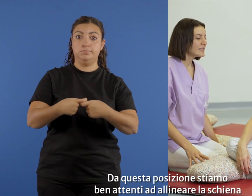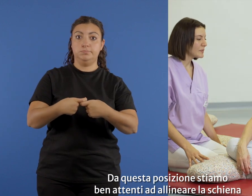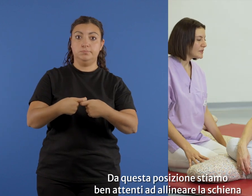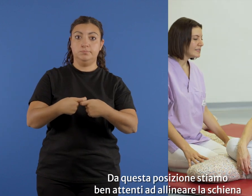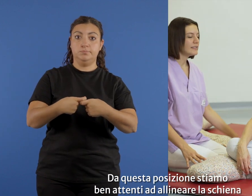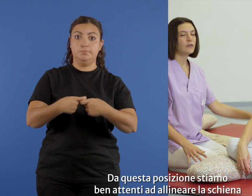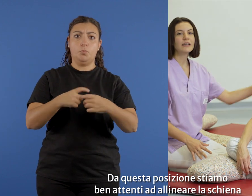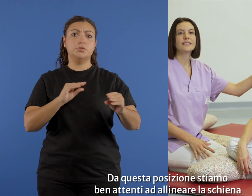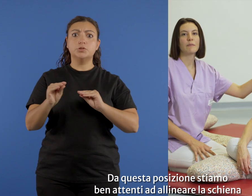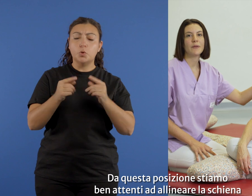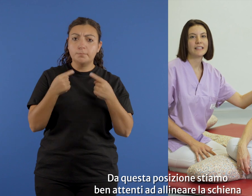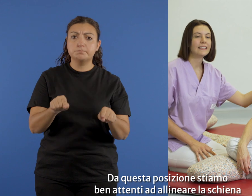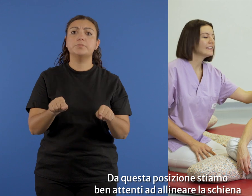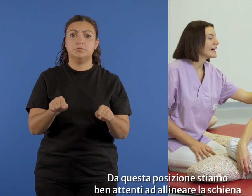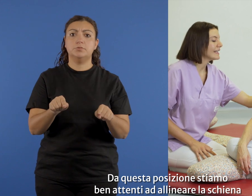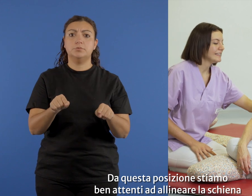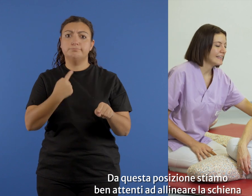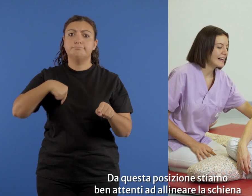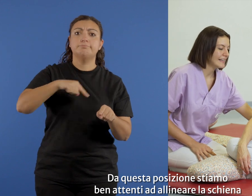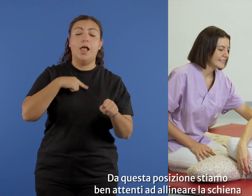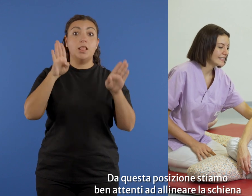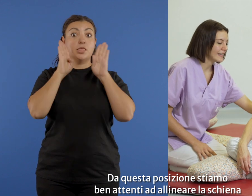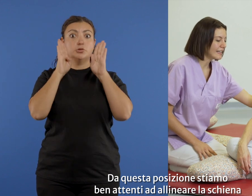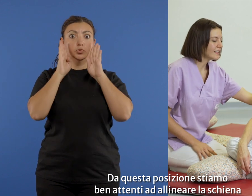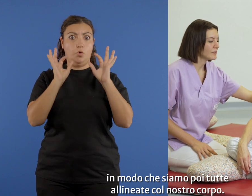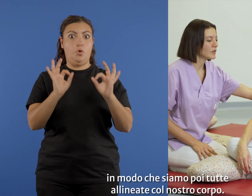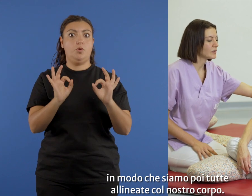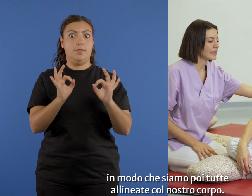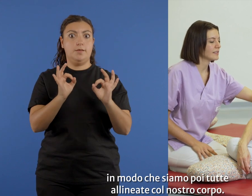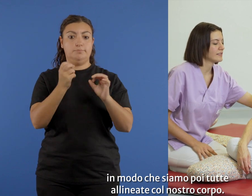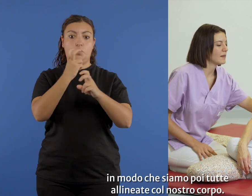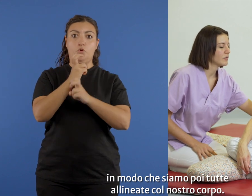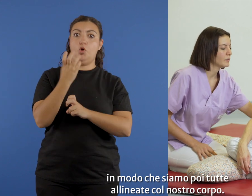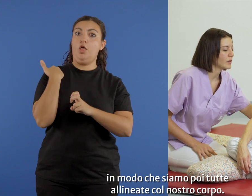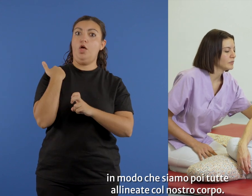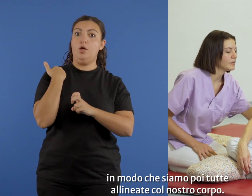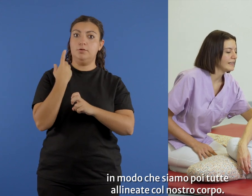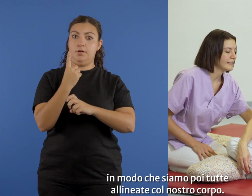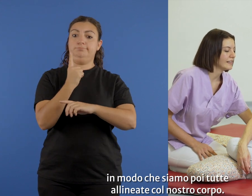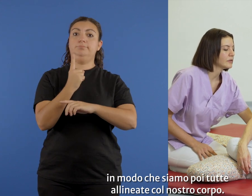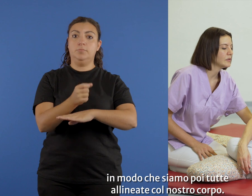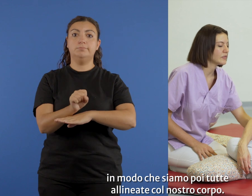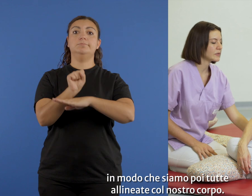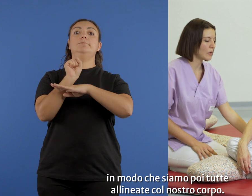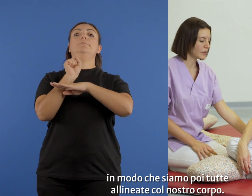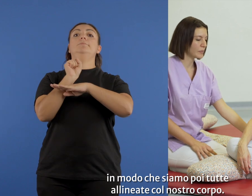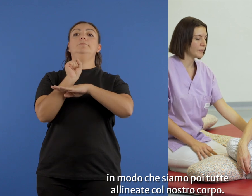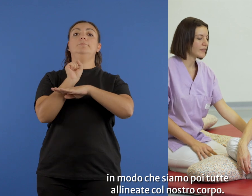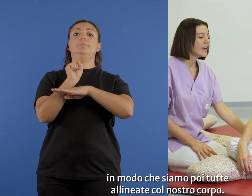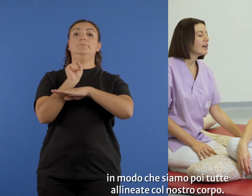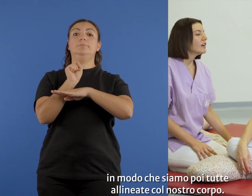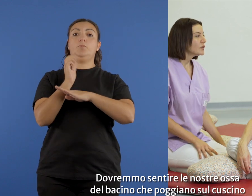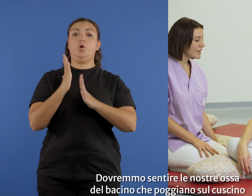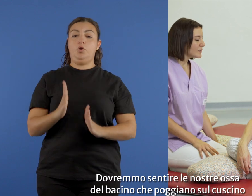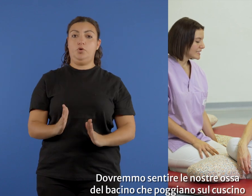Da questa posizione siamo ben attenti ad allineare la schiena, in modo che siamo poi tutte allineate con il nostro corpo.